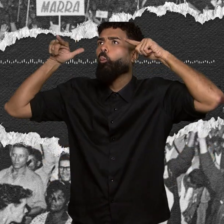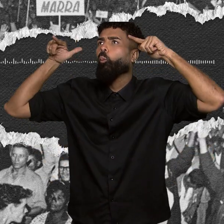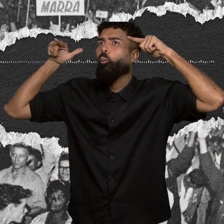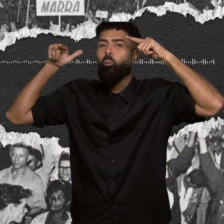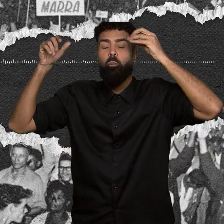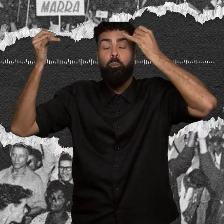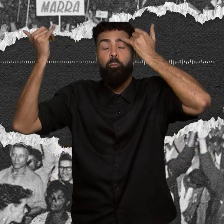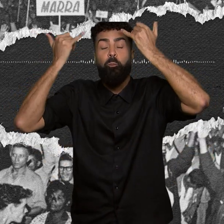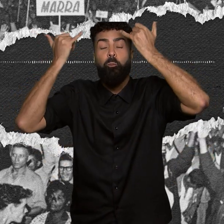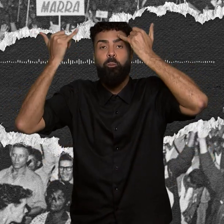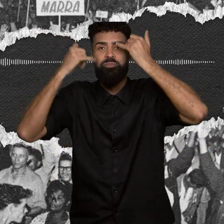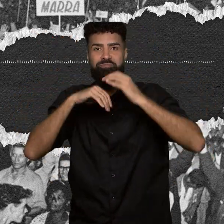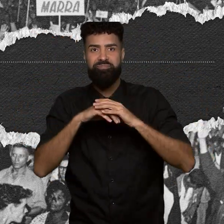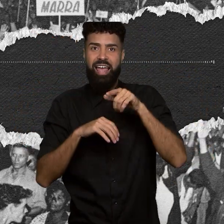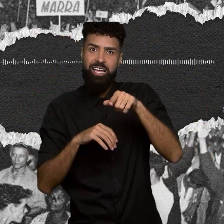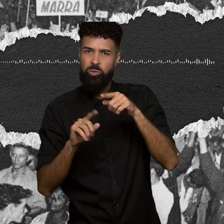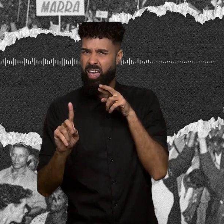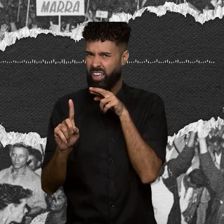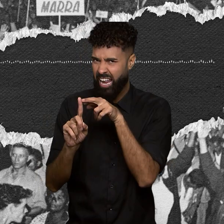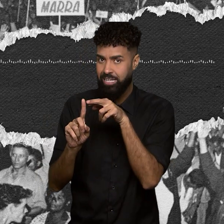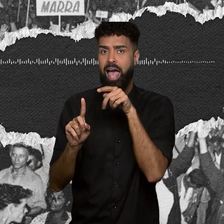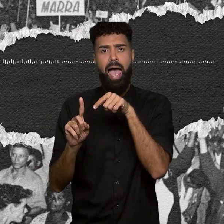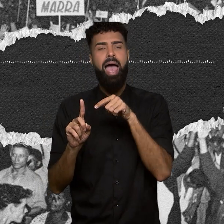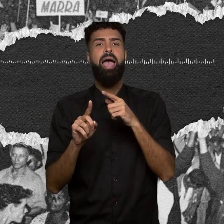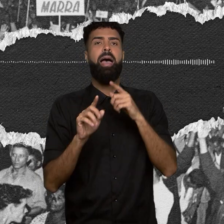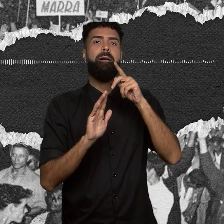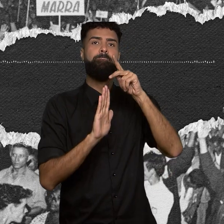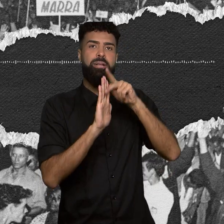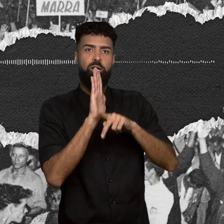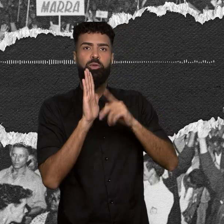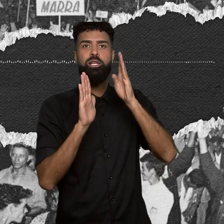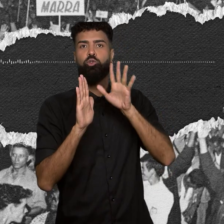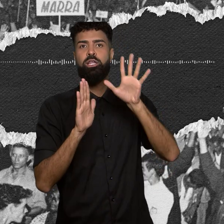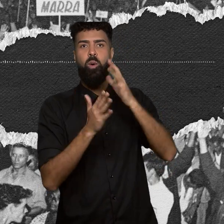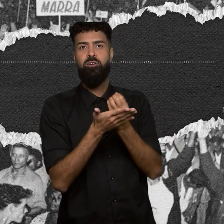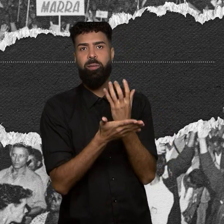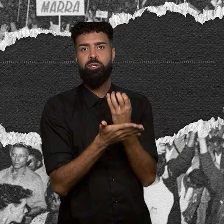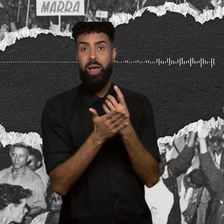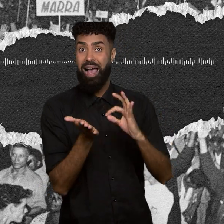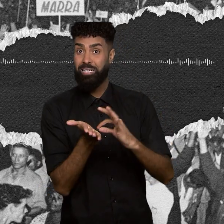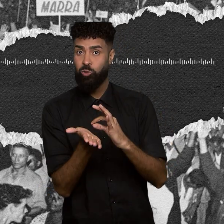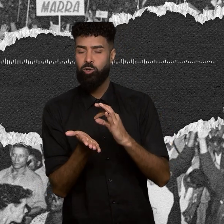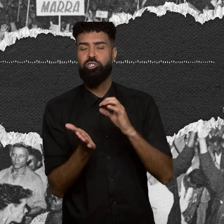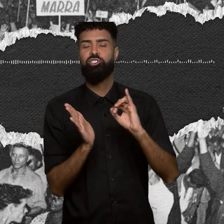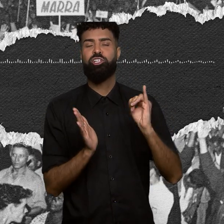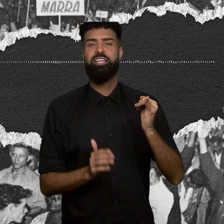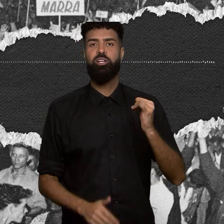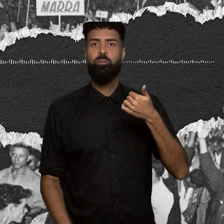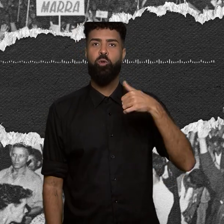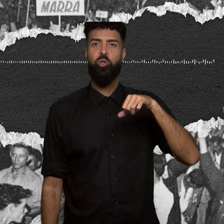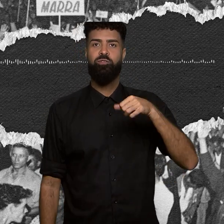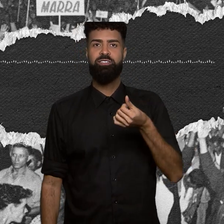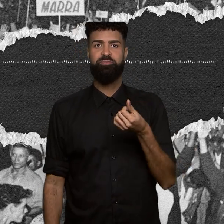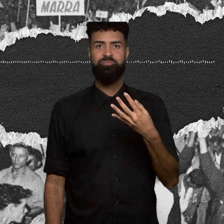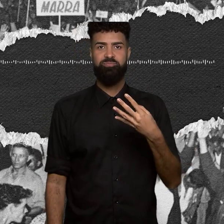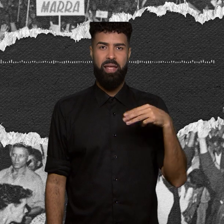do Plano Nacional de Alfabetização, assinado em janeiro de 1964. Maria Valéria Rezende era uma jovem